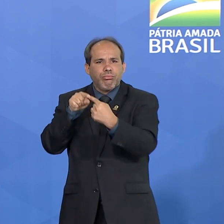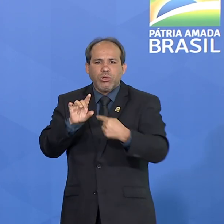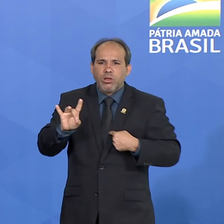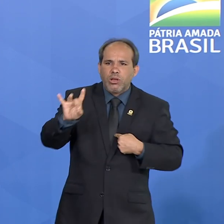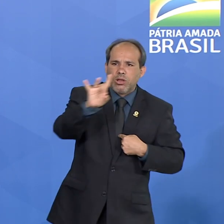complexidade.